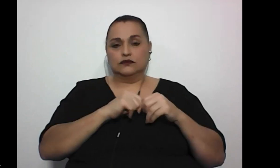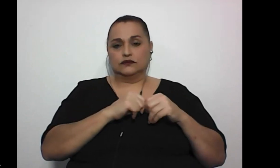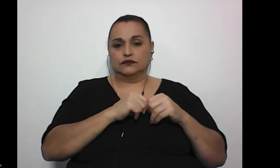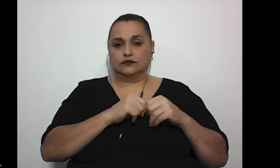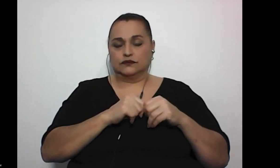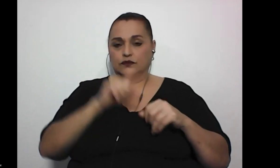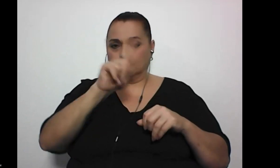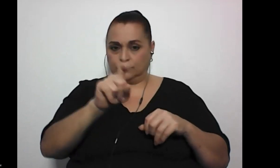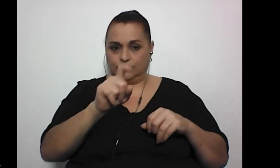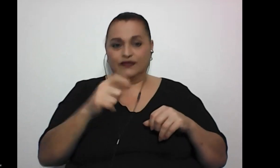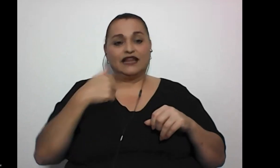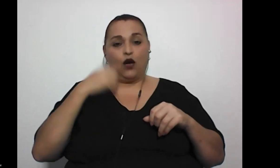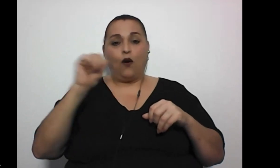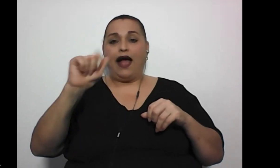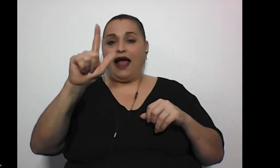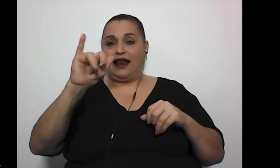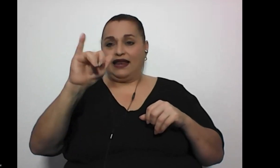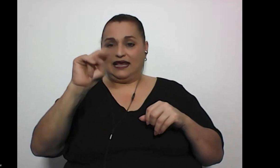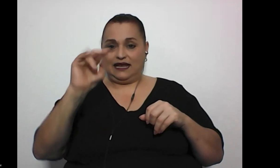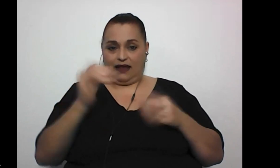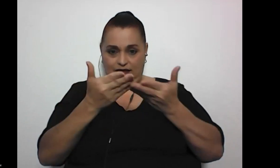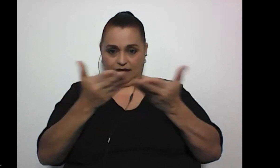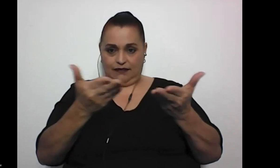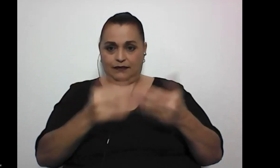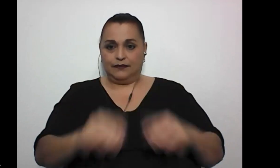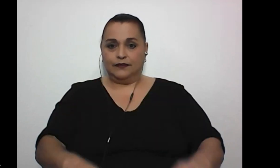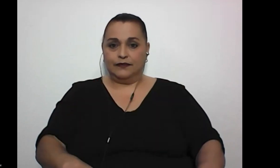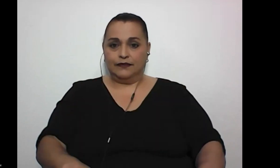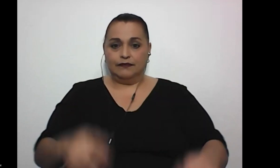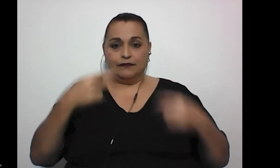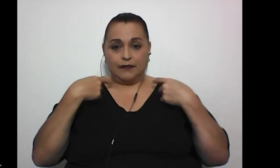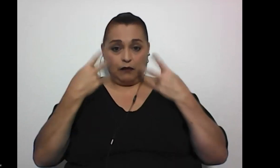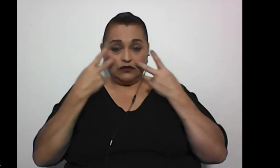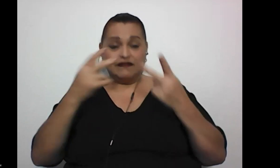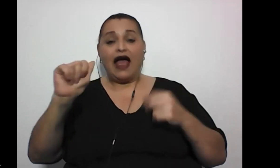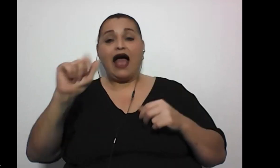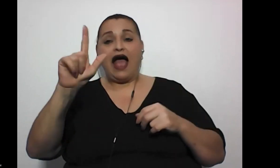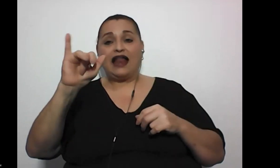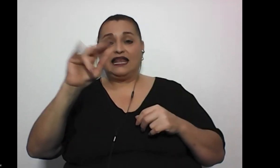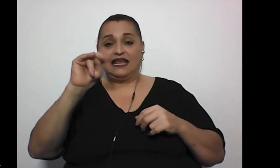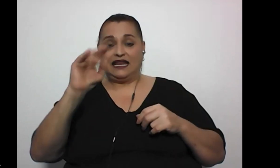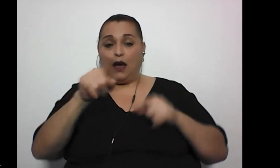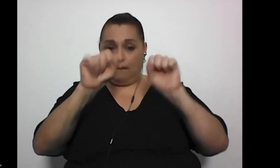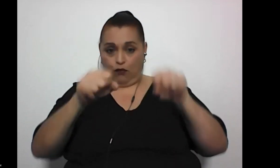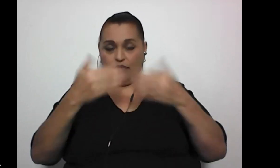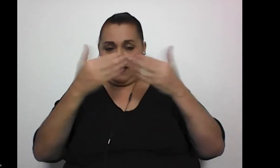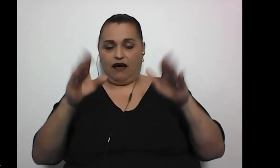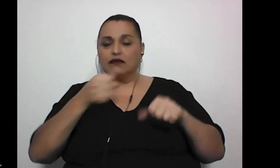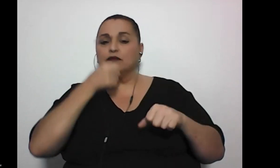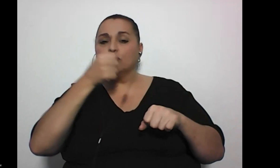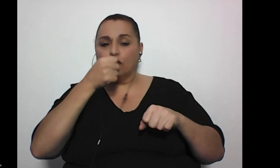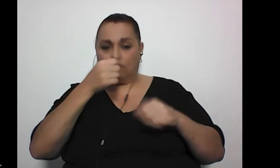ok tengo a Lina por acá vamos a ver a Lina creo que ya lo puedes activar adelante